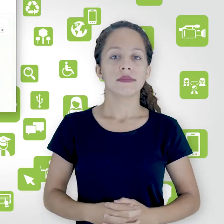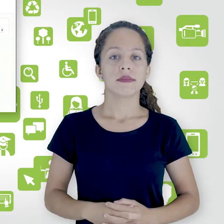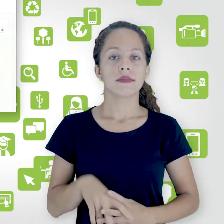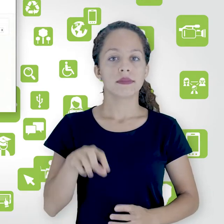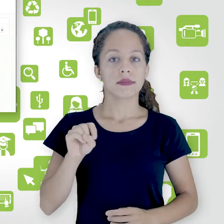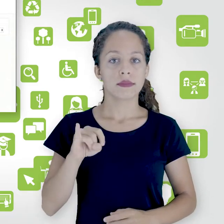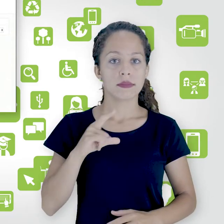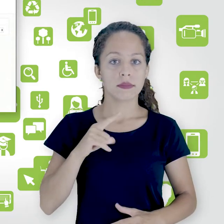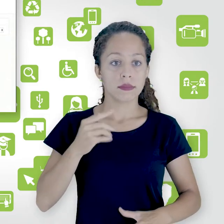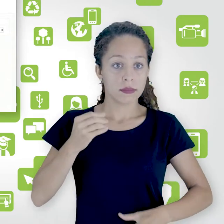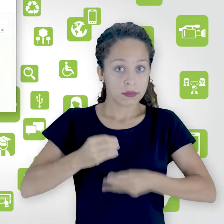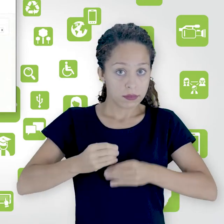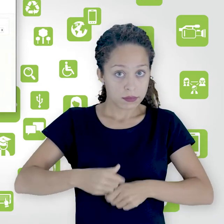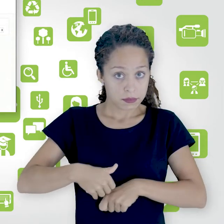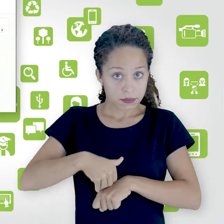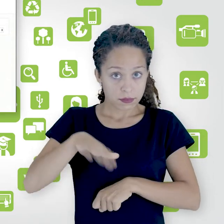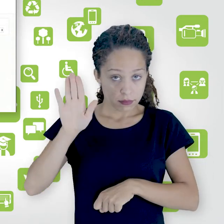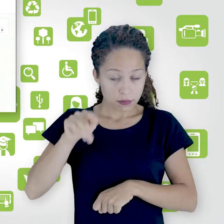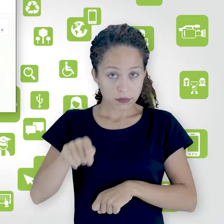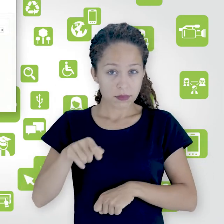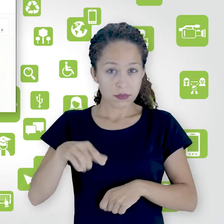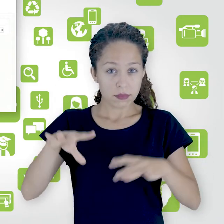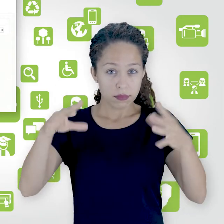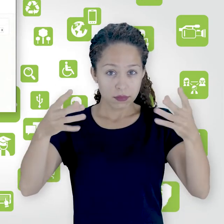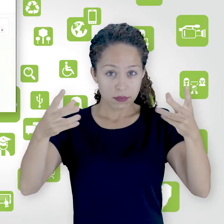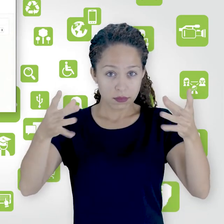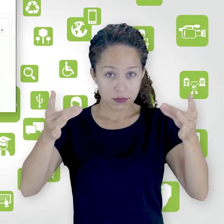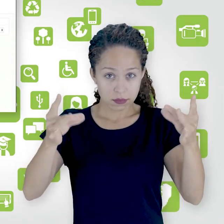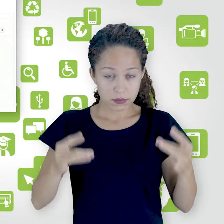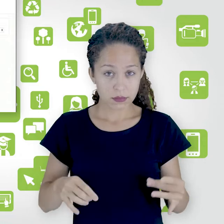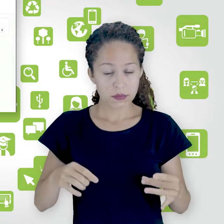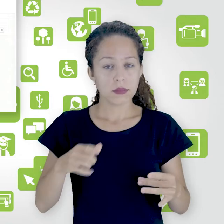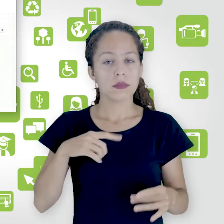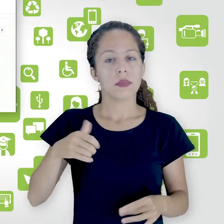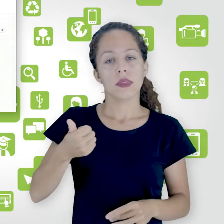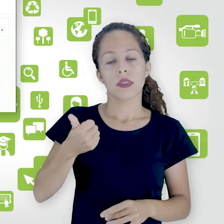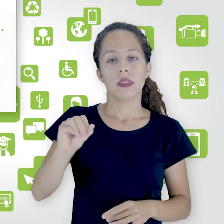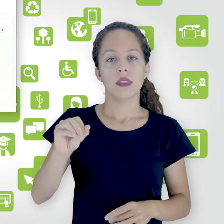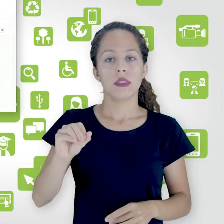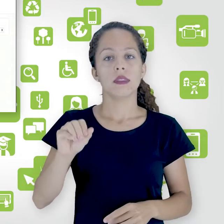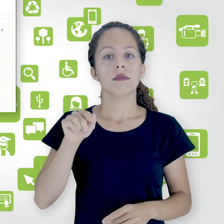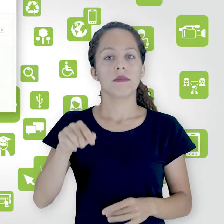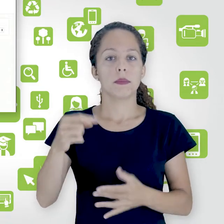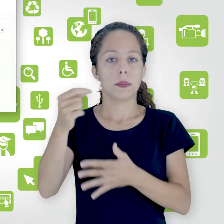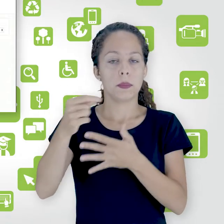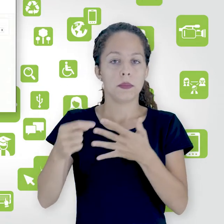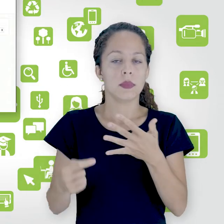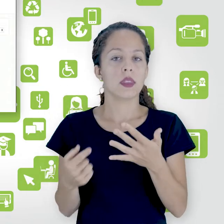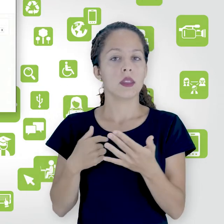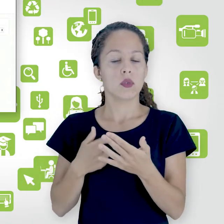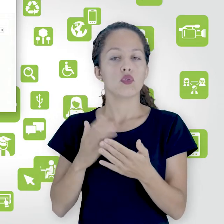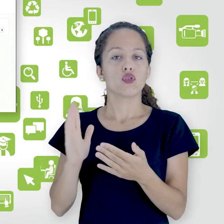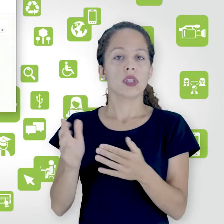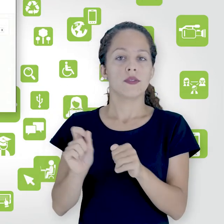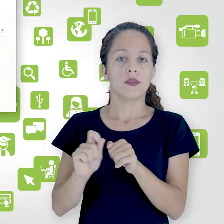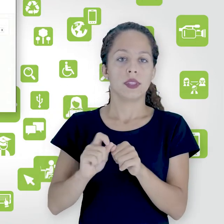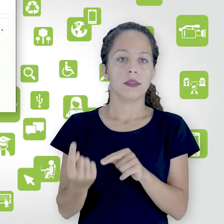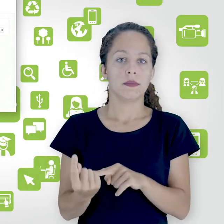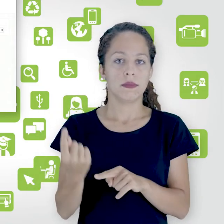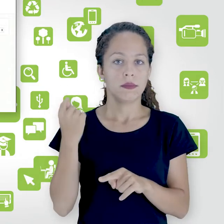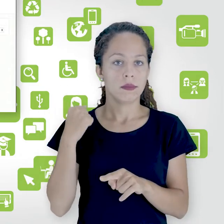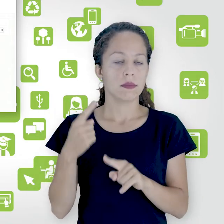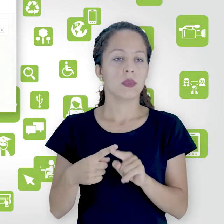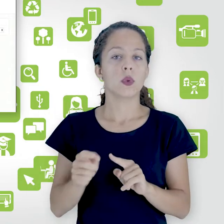tivesse mais itens, apareceria os 10 itens aqui, conforme eu configurei lá, para